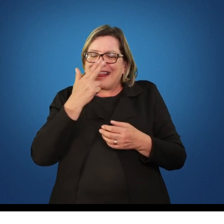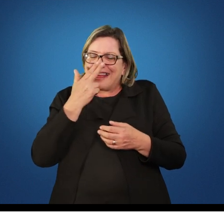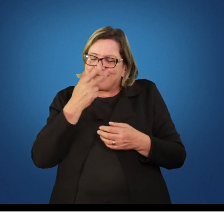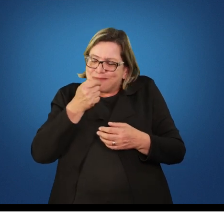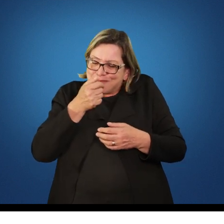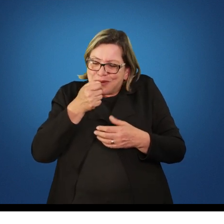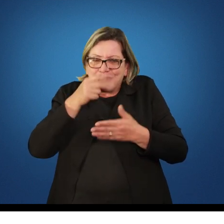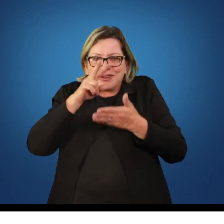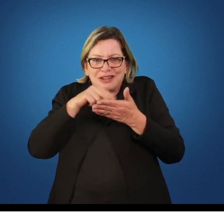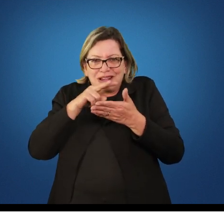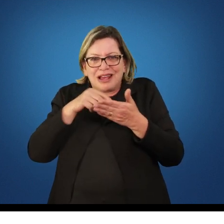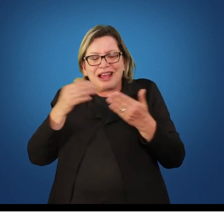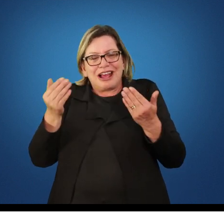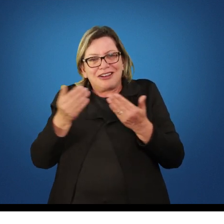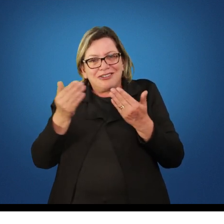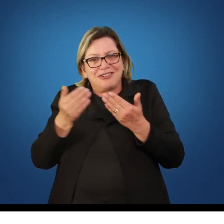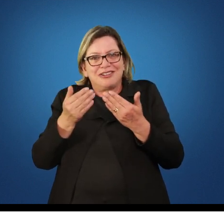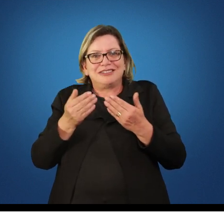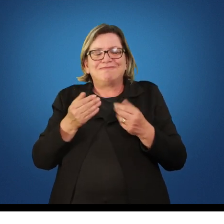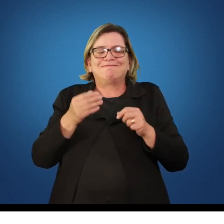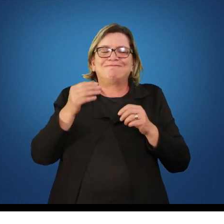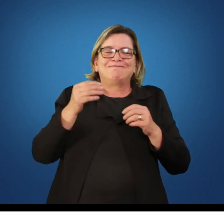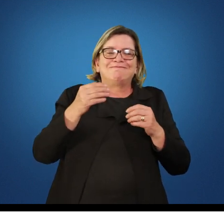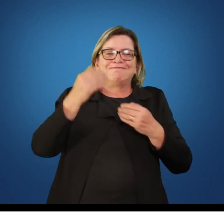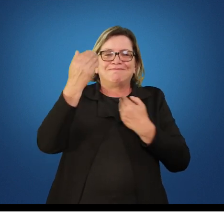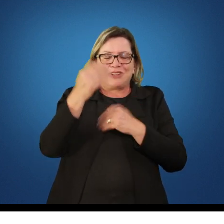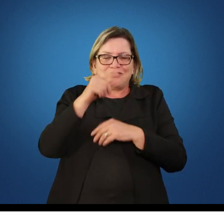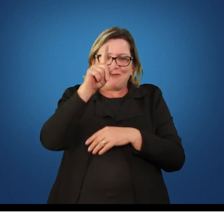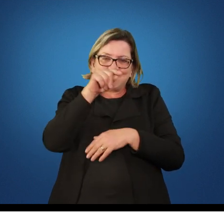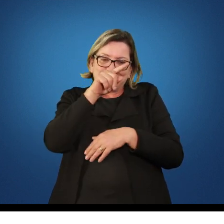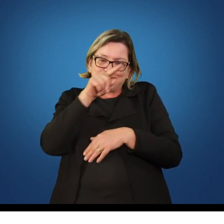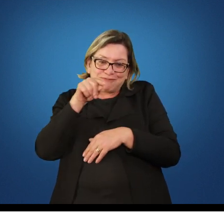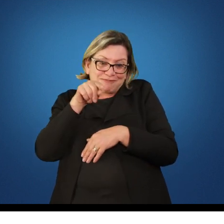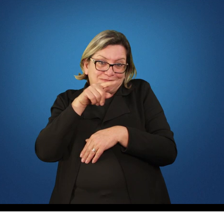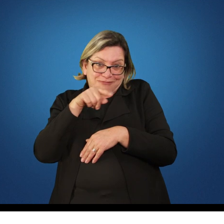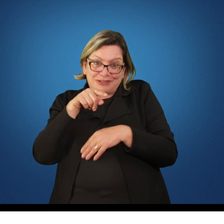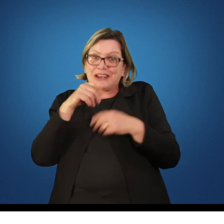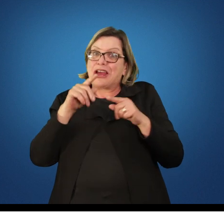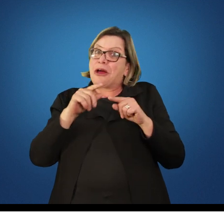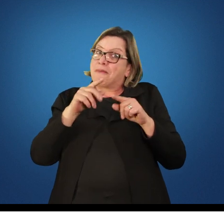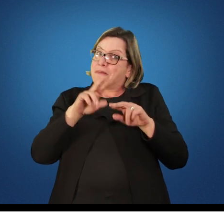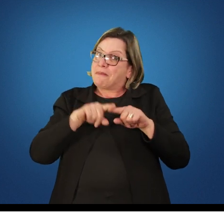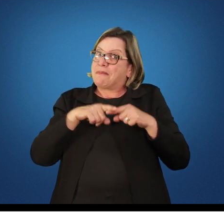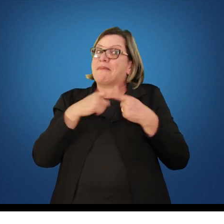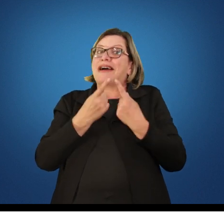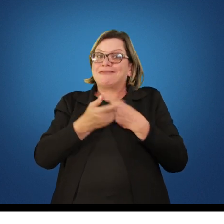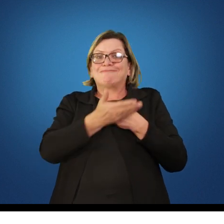resolvi fazer uma avaliação objetiva mas isso não quer dizer que vocês não vão precisar ler também certo?